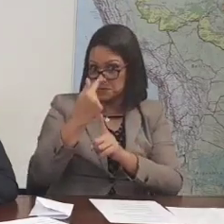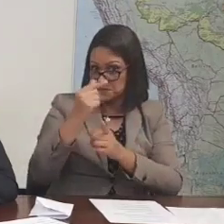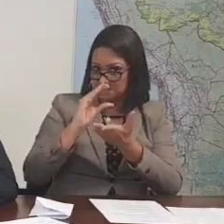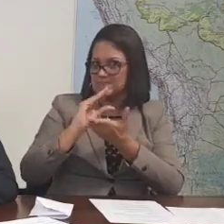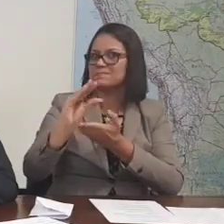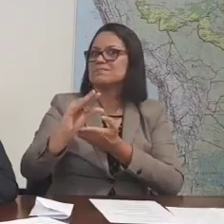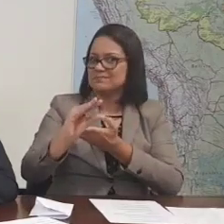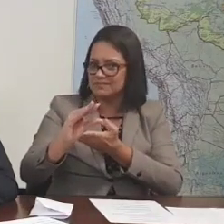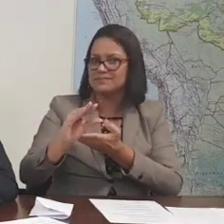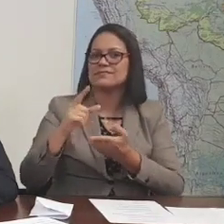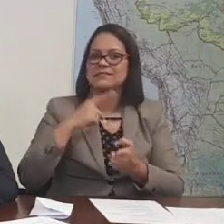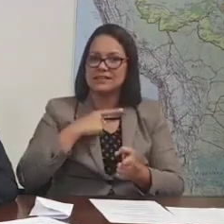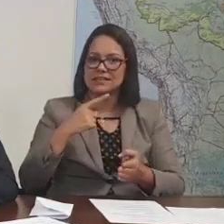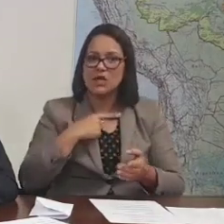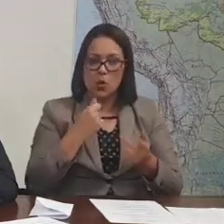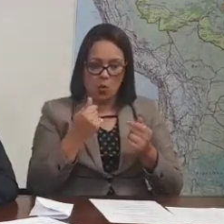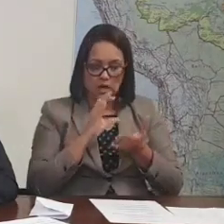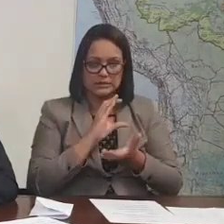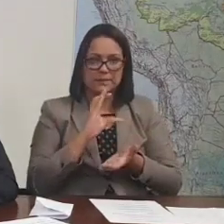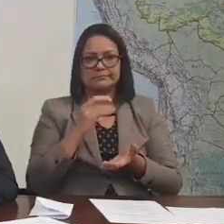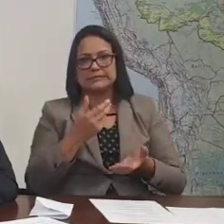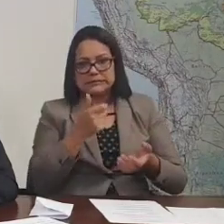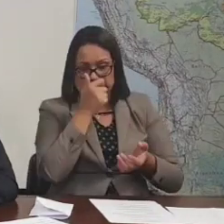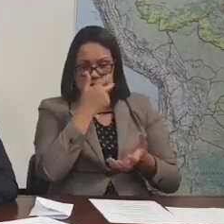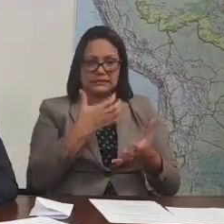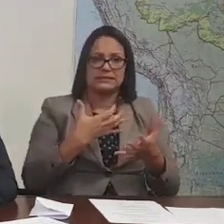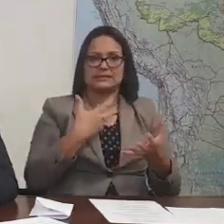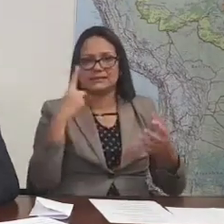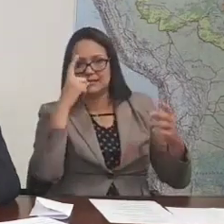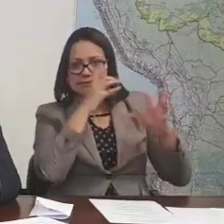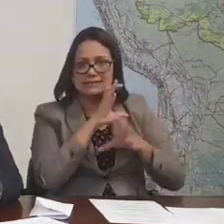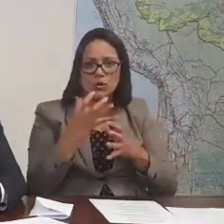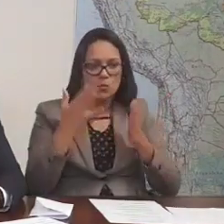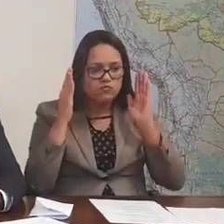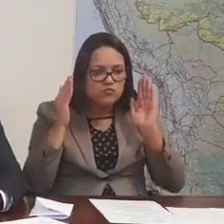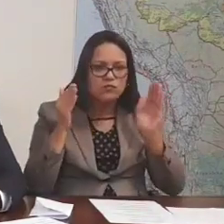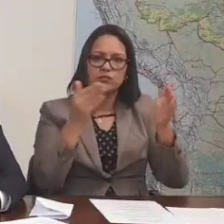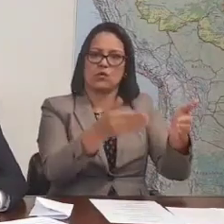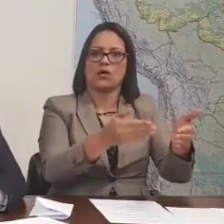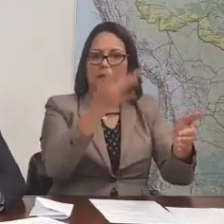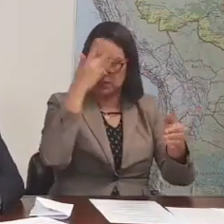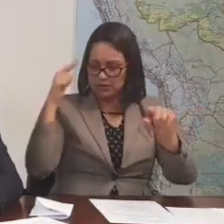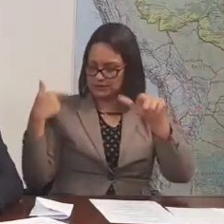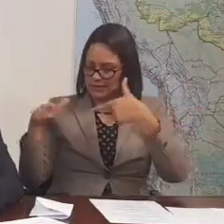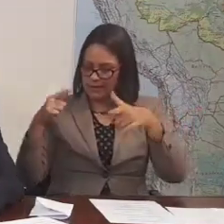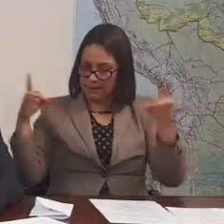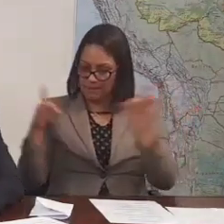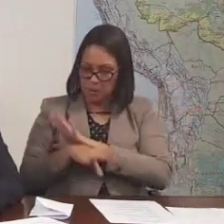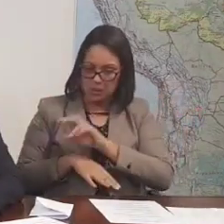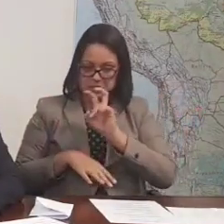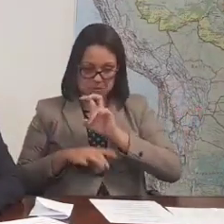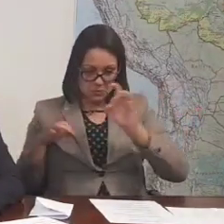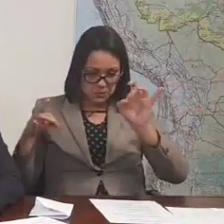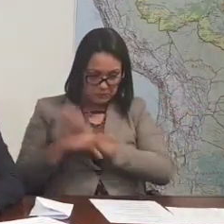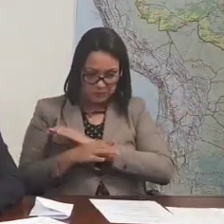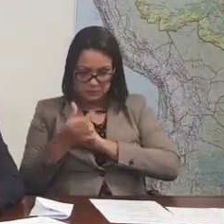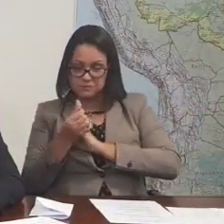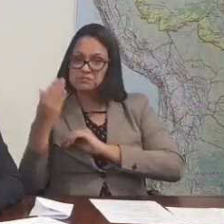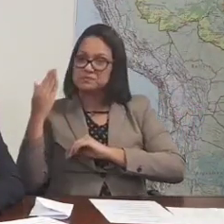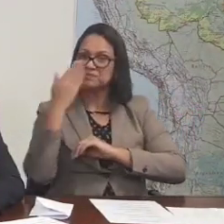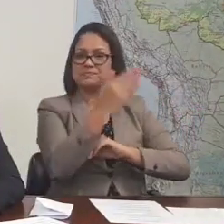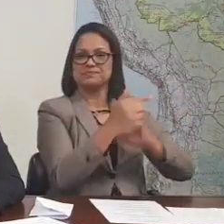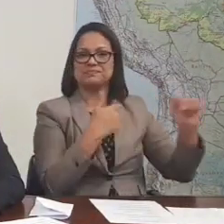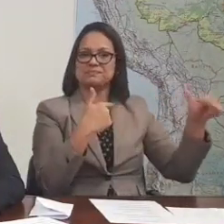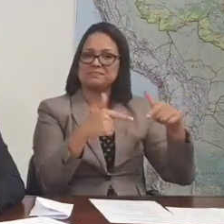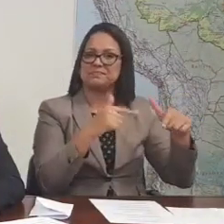do custeio, mesmo com esse orçamento apertado, para que a atenção primária é as pessoas possam se utilizar das unidades básicas de